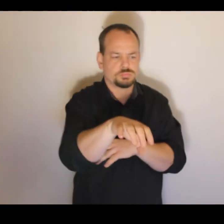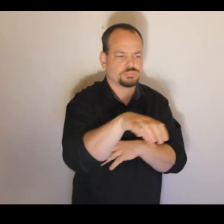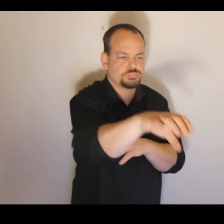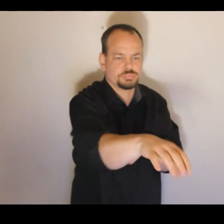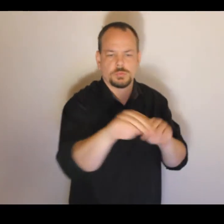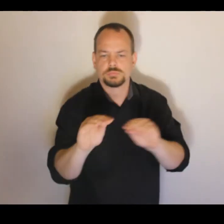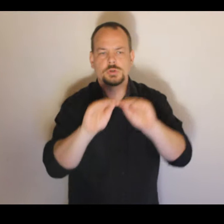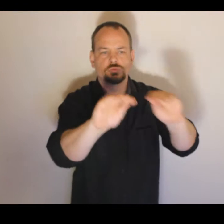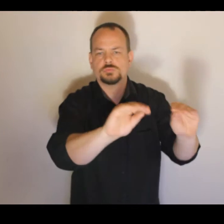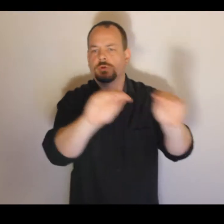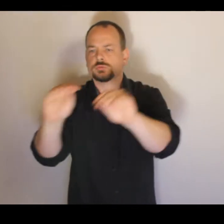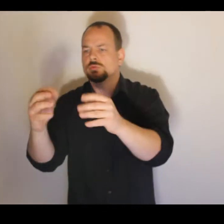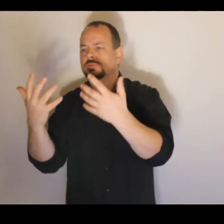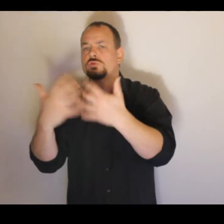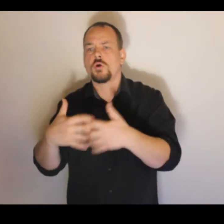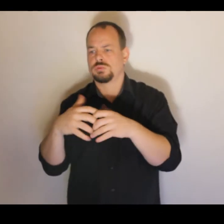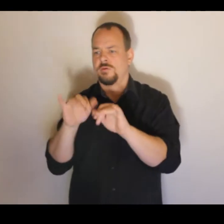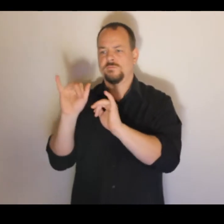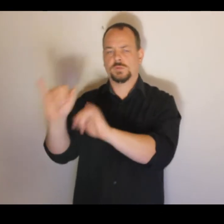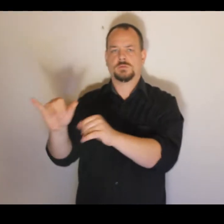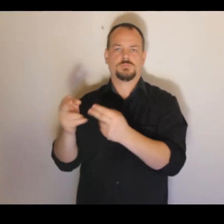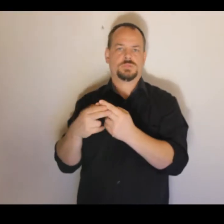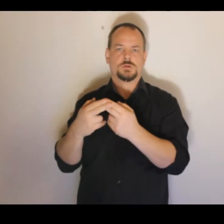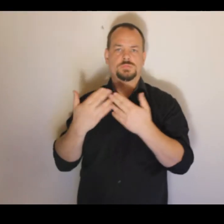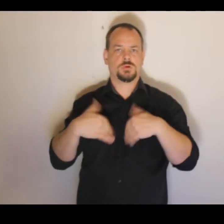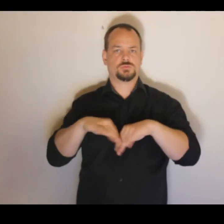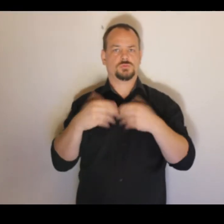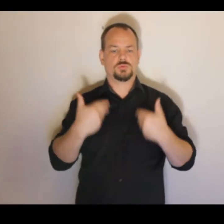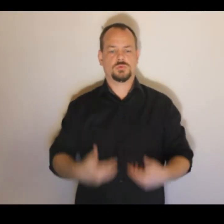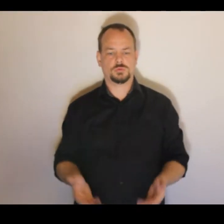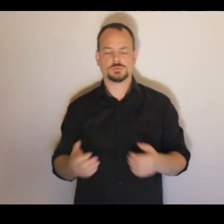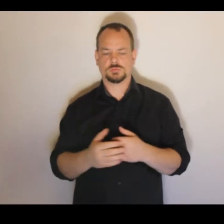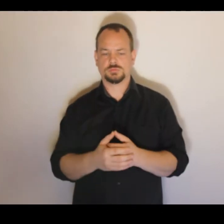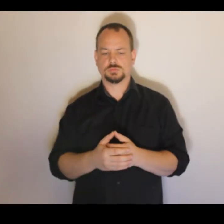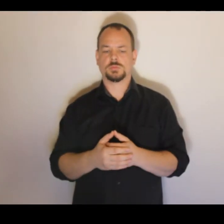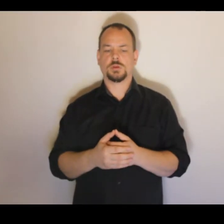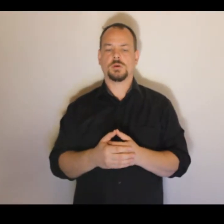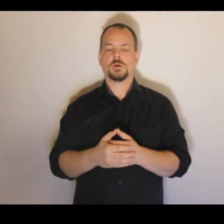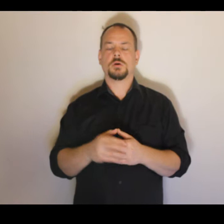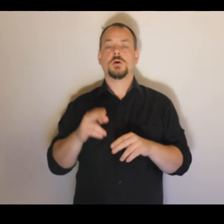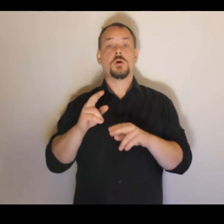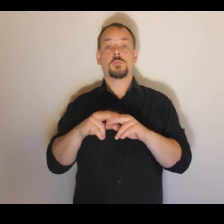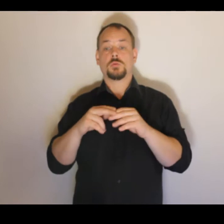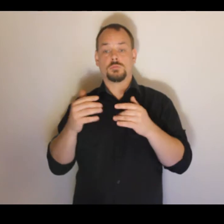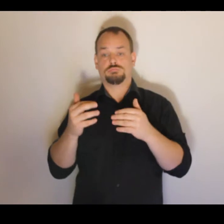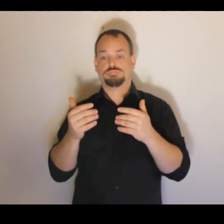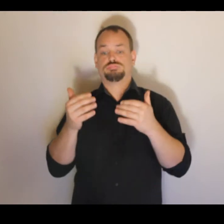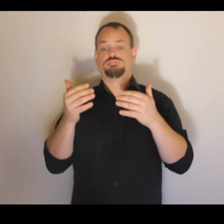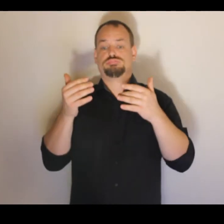vzniku jakýchsi průmyslových robotických manipulátorů, který je tady prezentovaný ve podobě toho Unimation